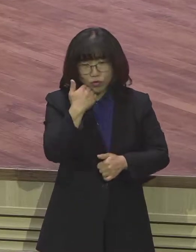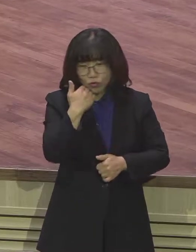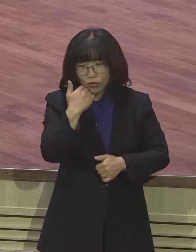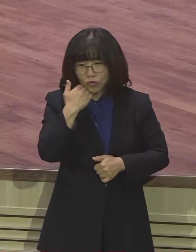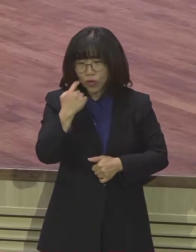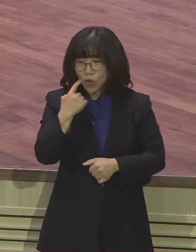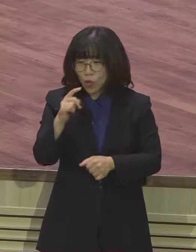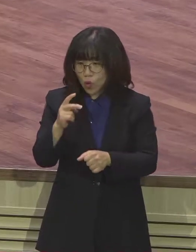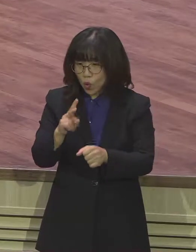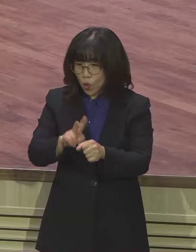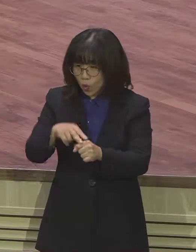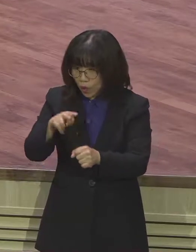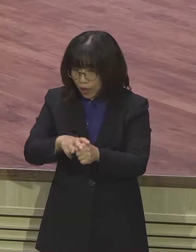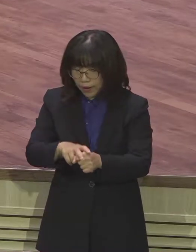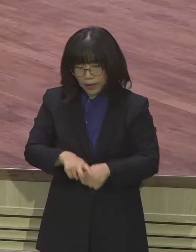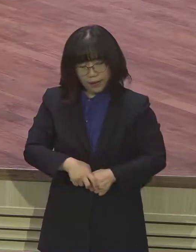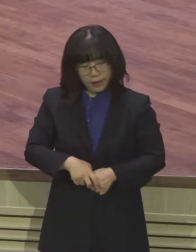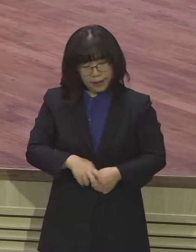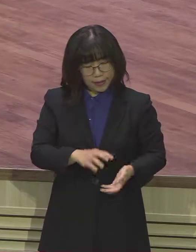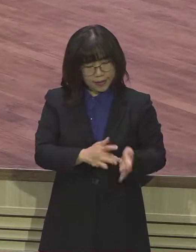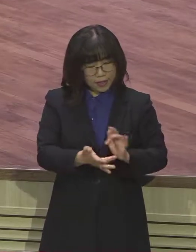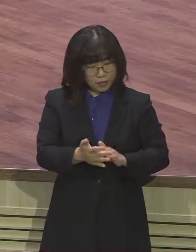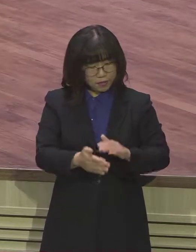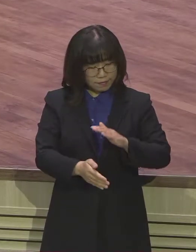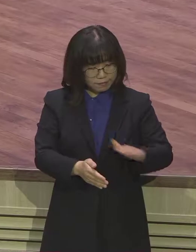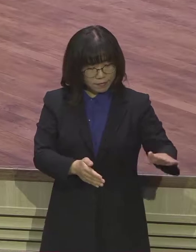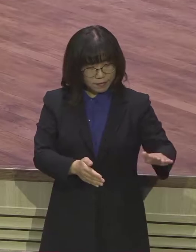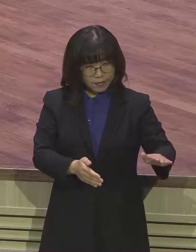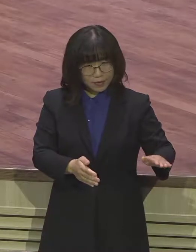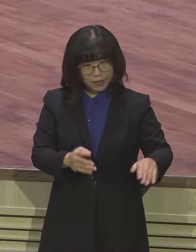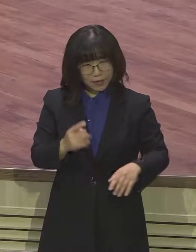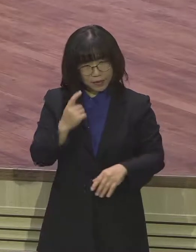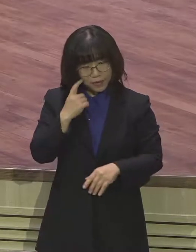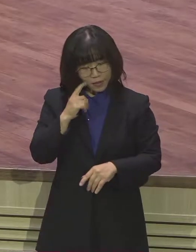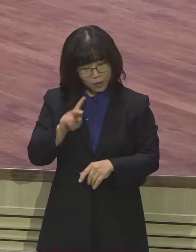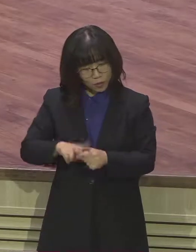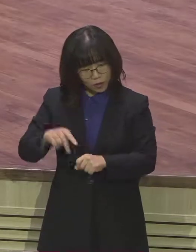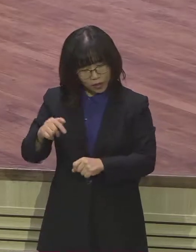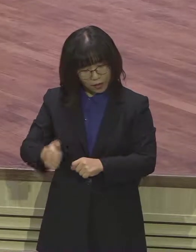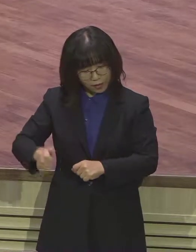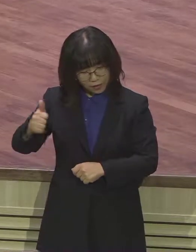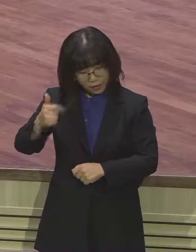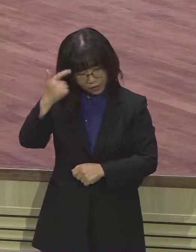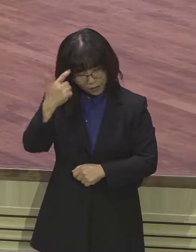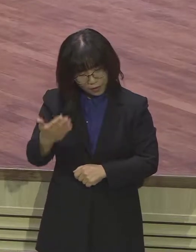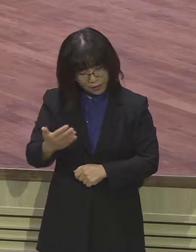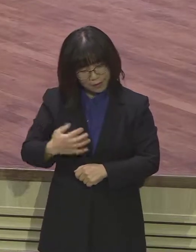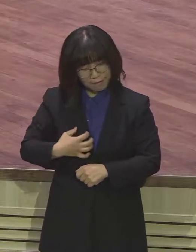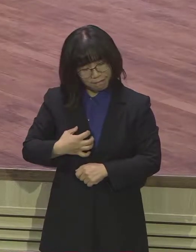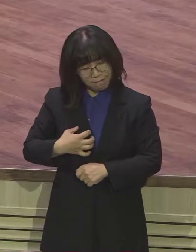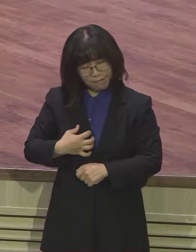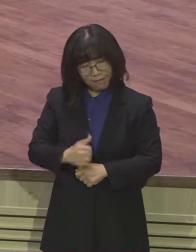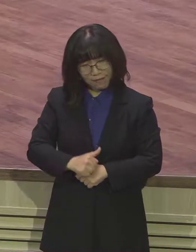예수 그리스도의 이름이 여러분 코카콜라보다 못합니까 여러분 예수 그리스도의 이름만이